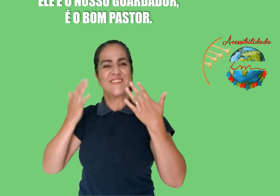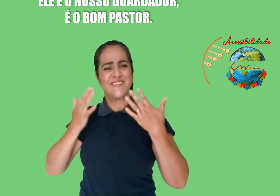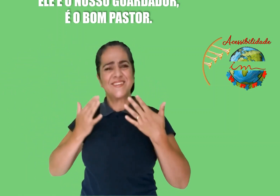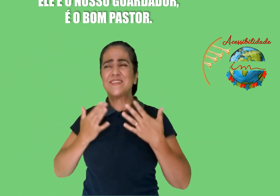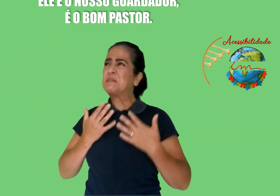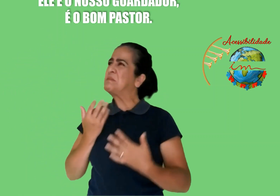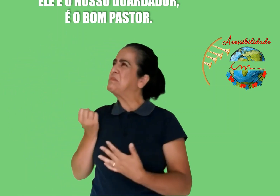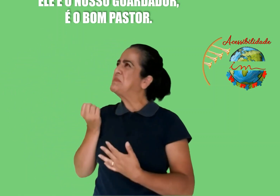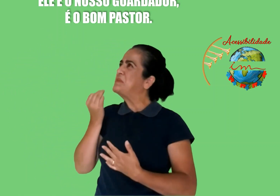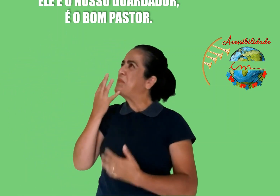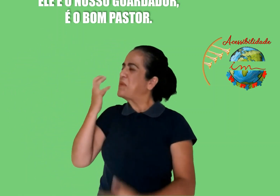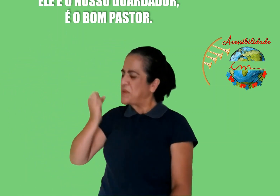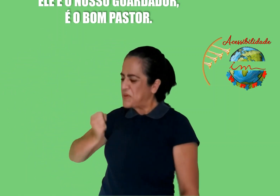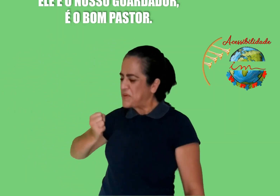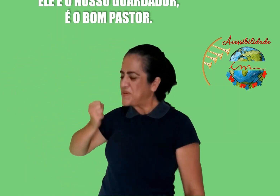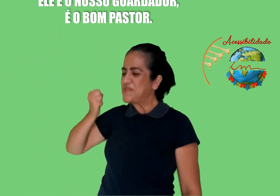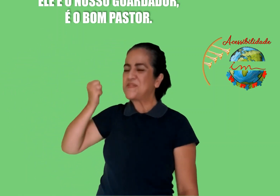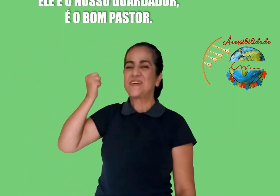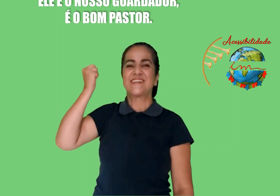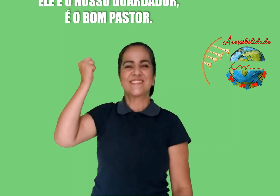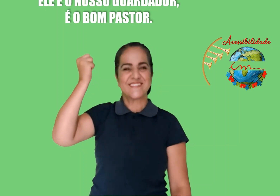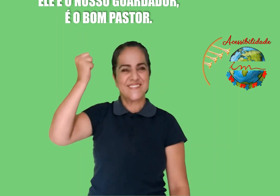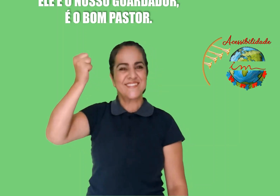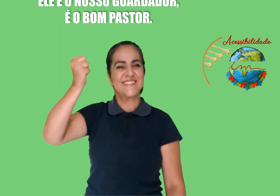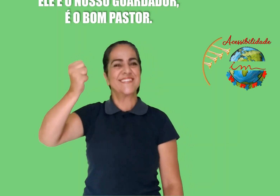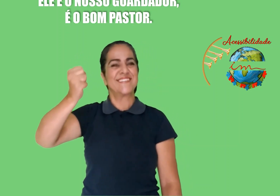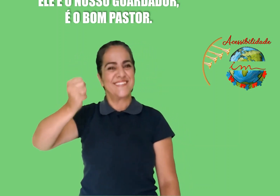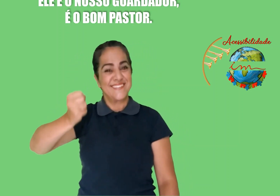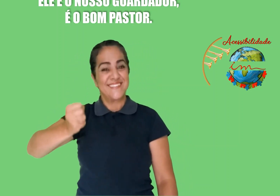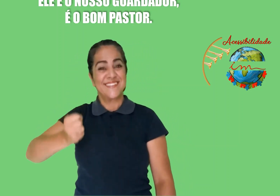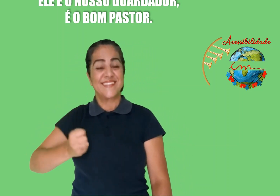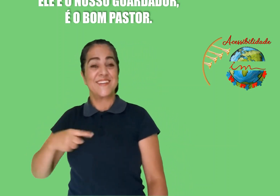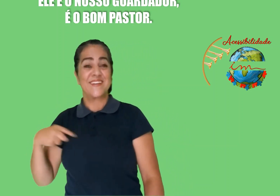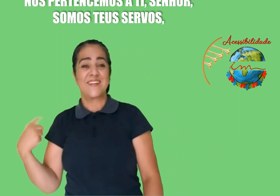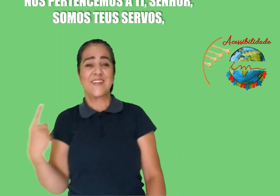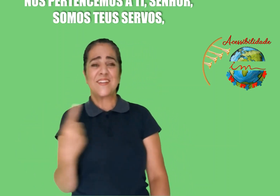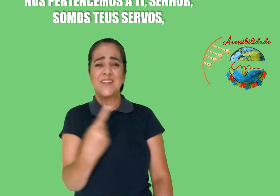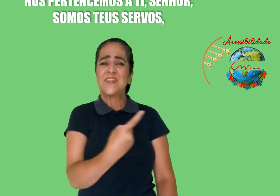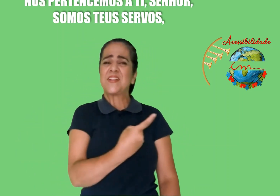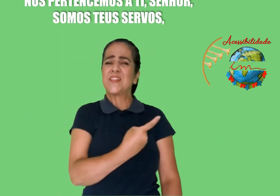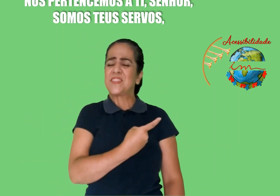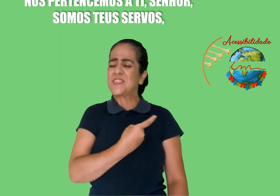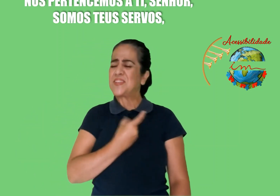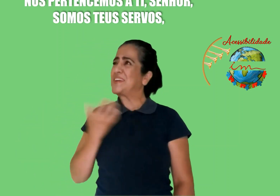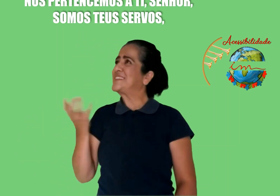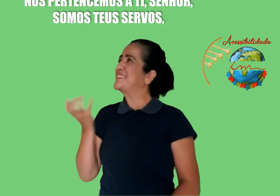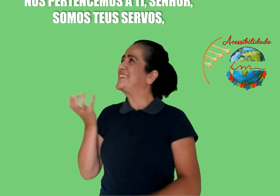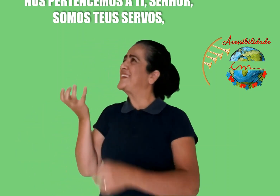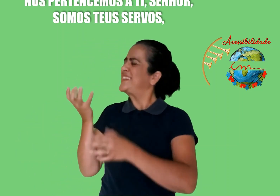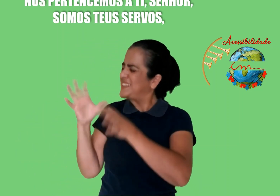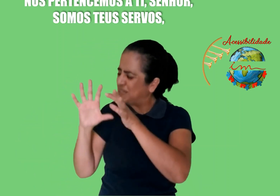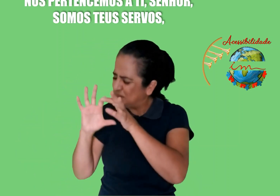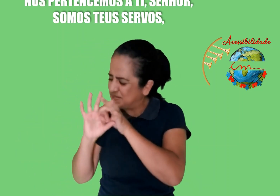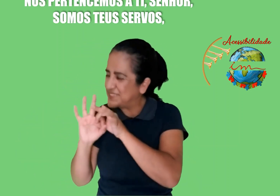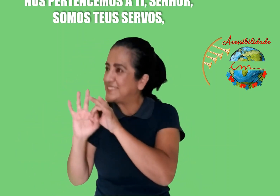Meu bom pastor Nós merecemos